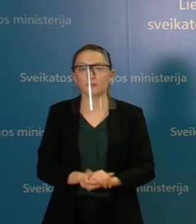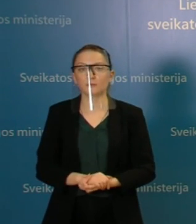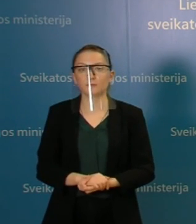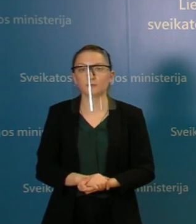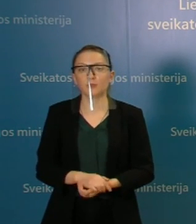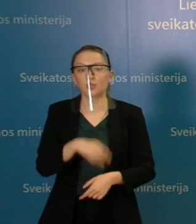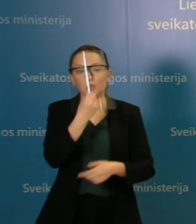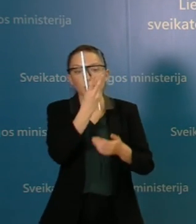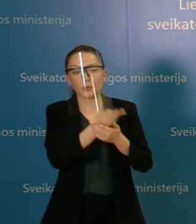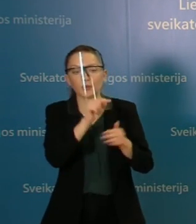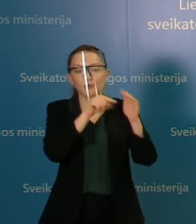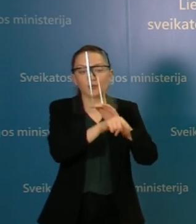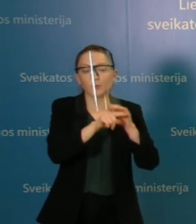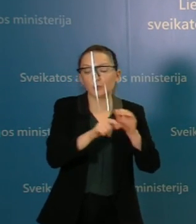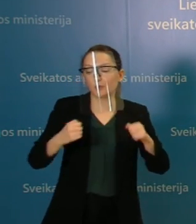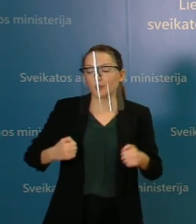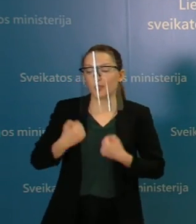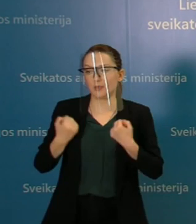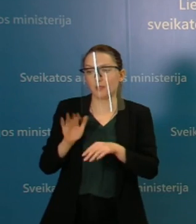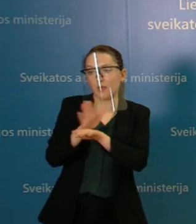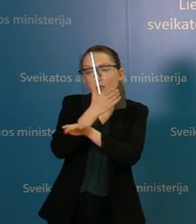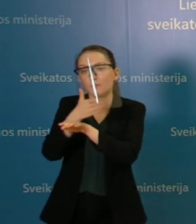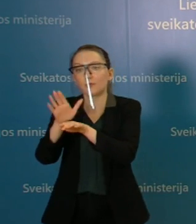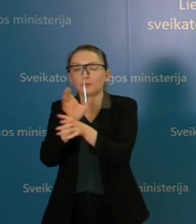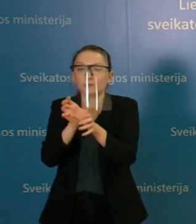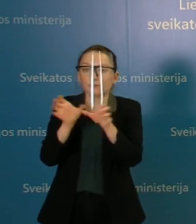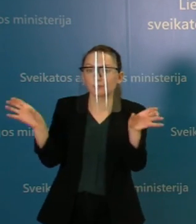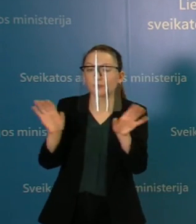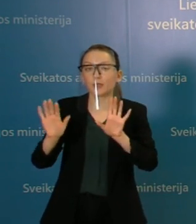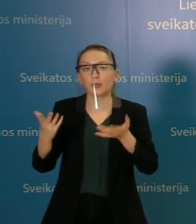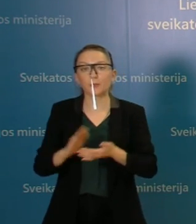įsteigos tikrai stengiasi padaryti viską,